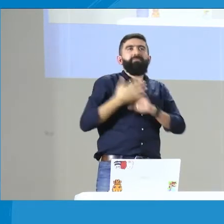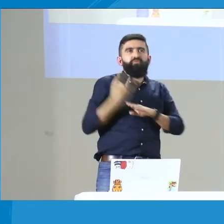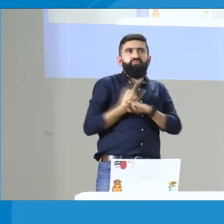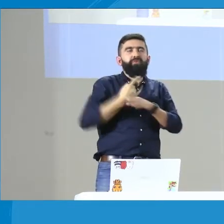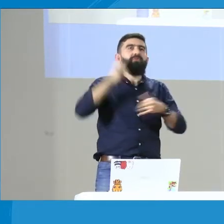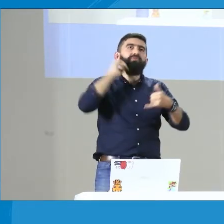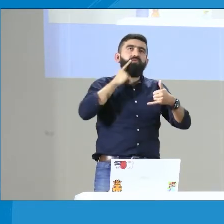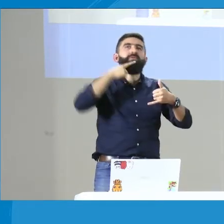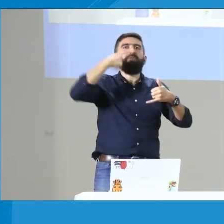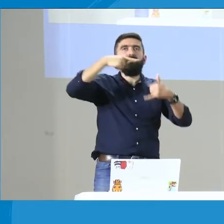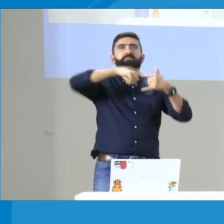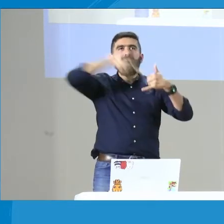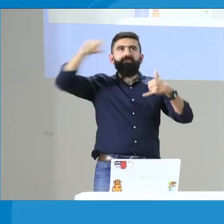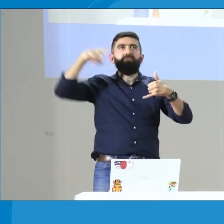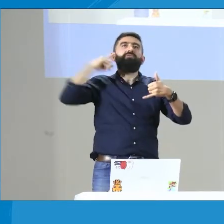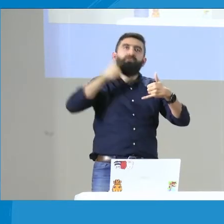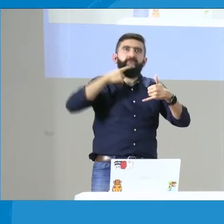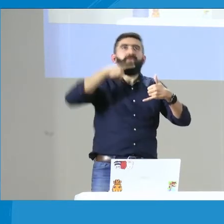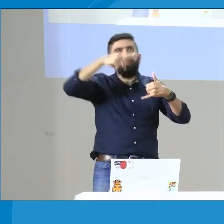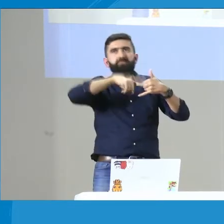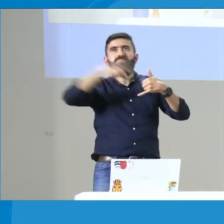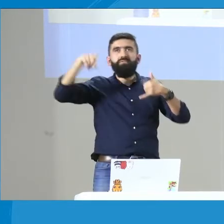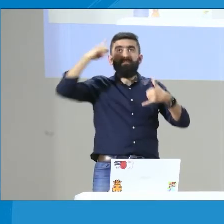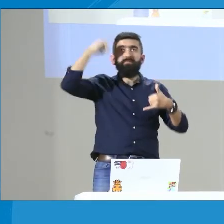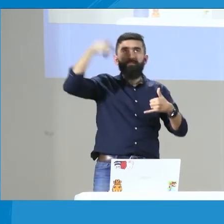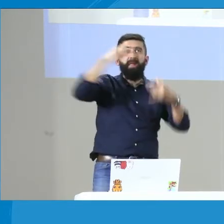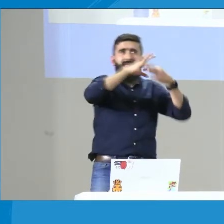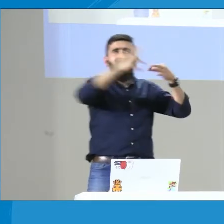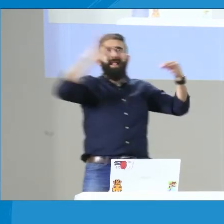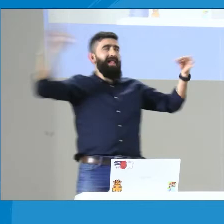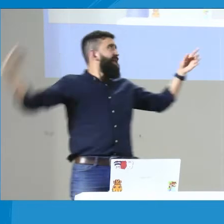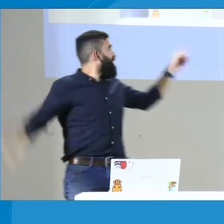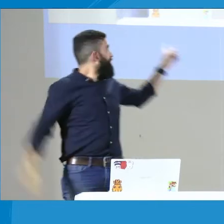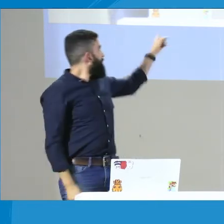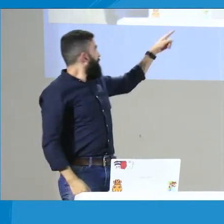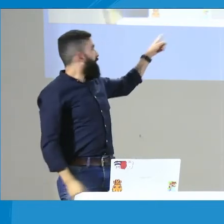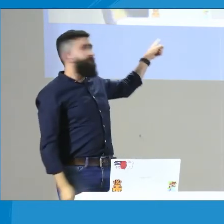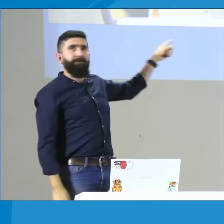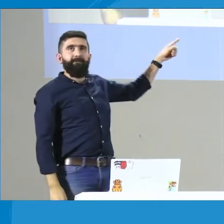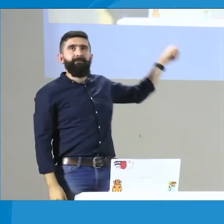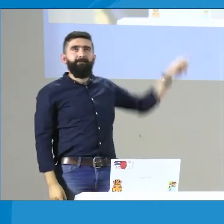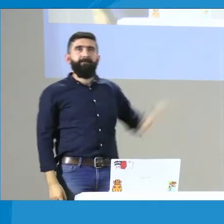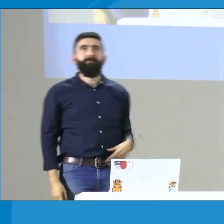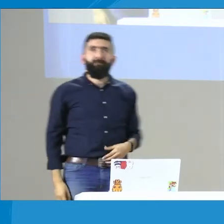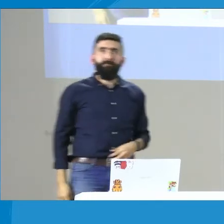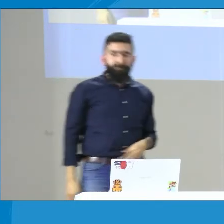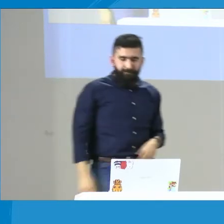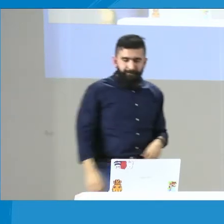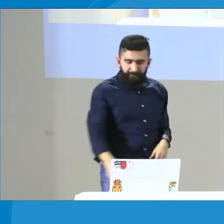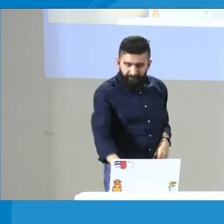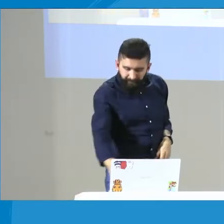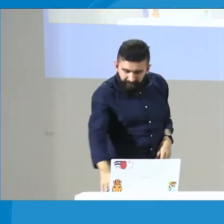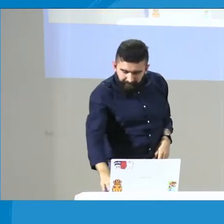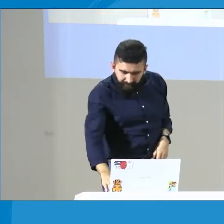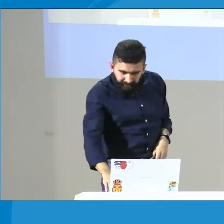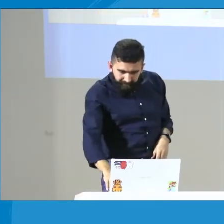Entonces recuerden, cuando yo utilice esta seña, estoy haciendo énfasis al Estudio Nacional de Caracterización Sociolingüística de la Población Sorda